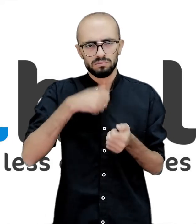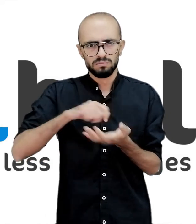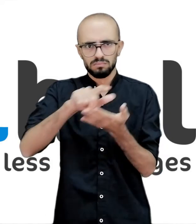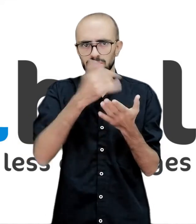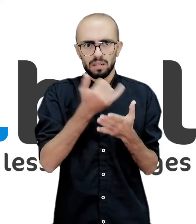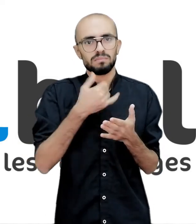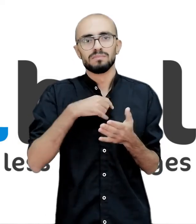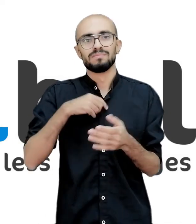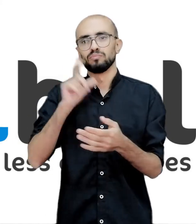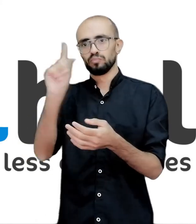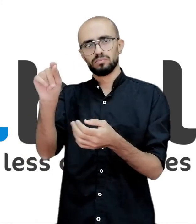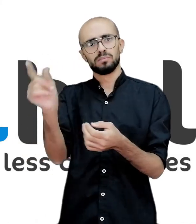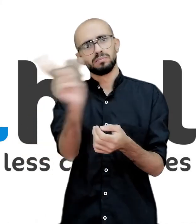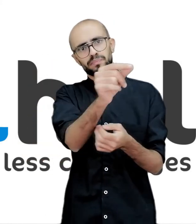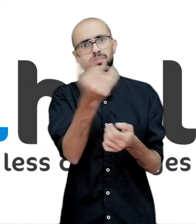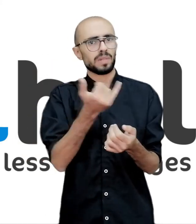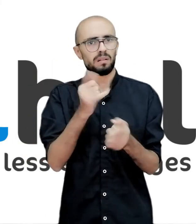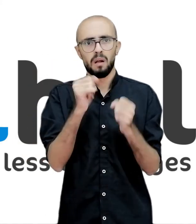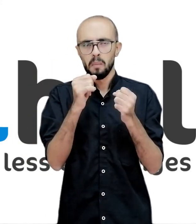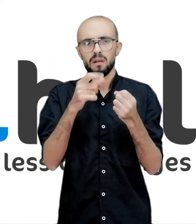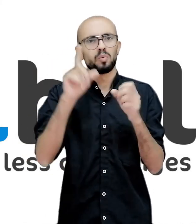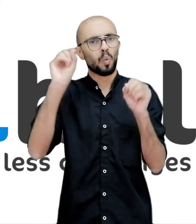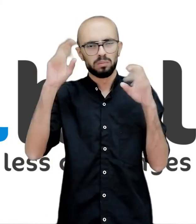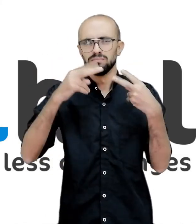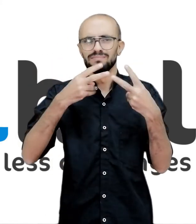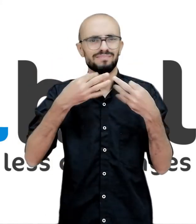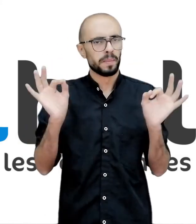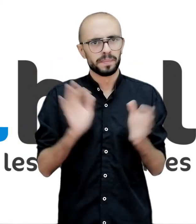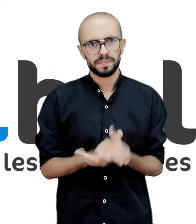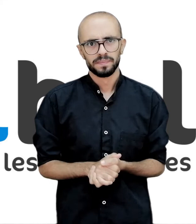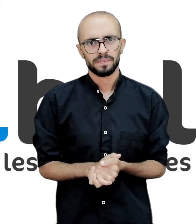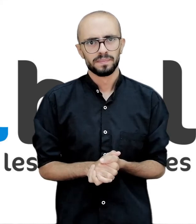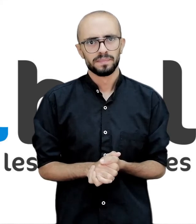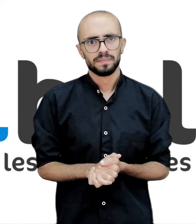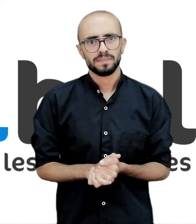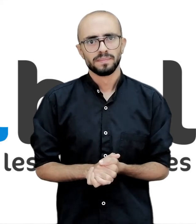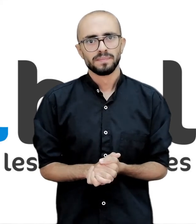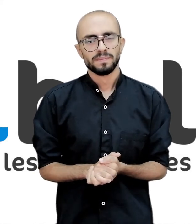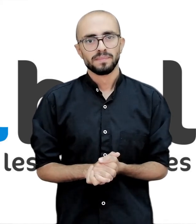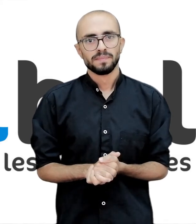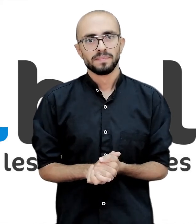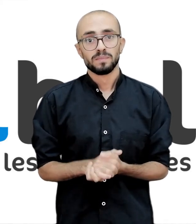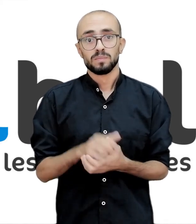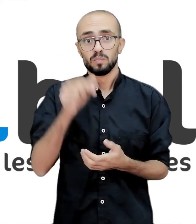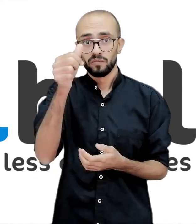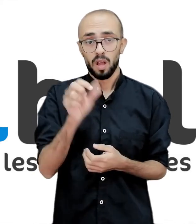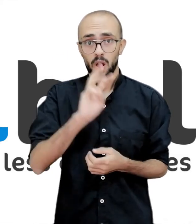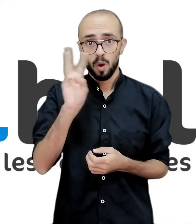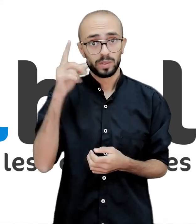التحكم في الإضاءة وتشغيل جميع الأجهزة في بيتك مع جميع أفراد الأسرة مفتاح